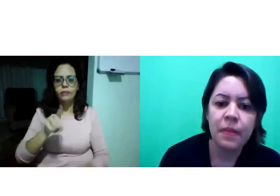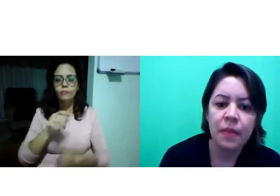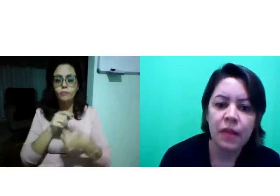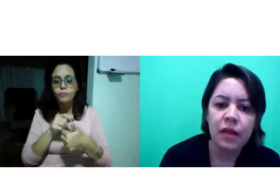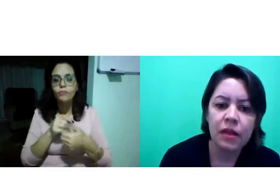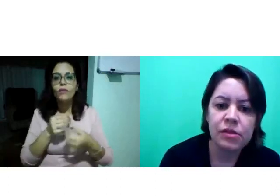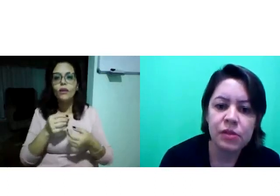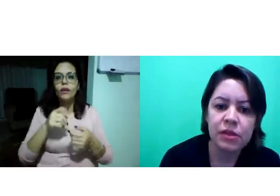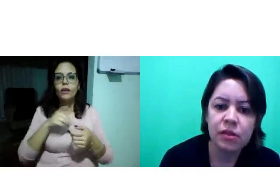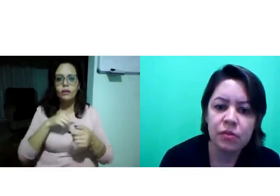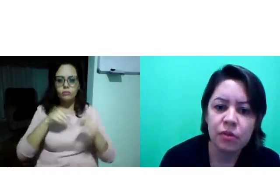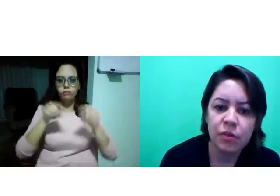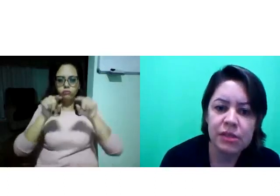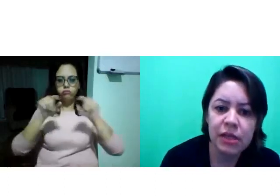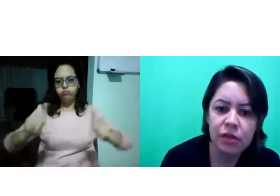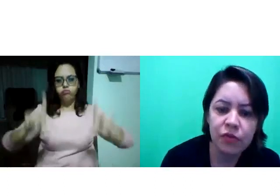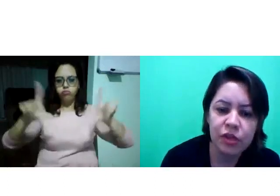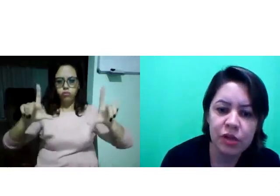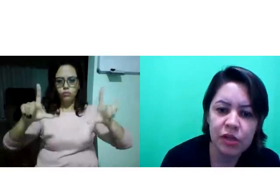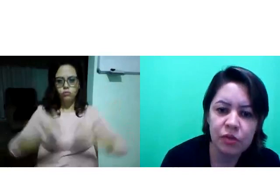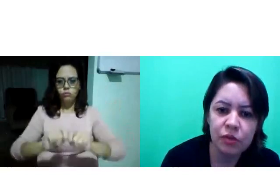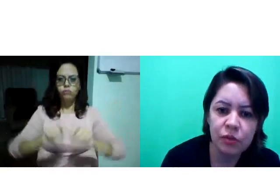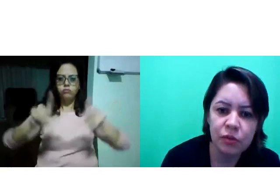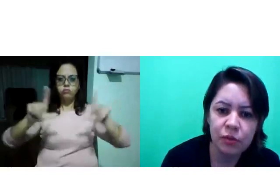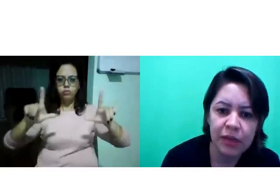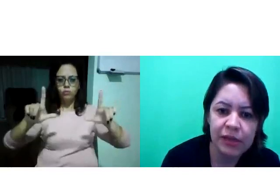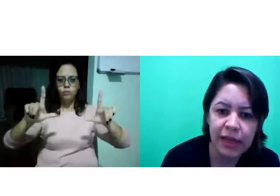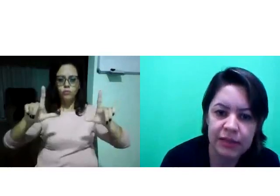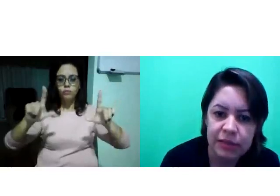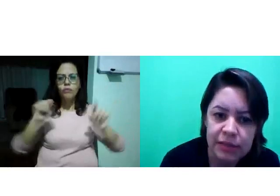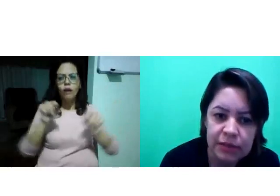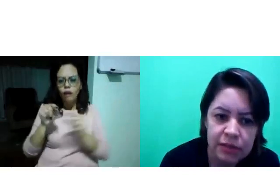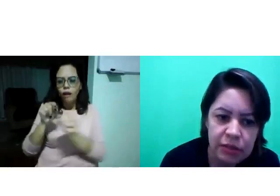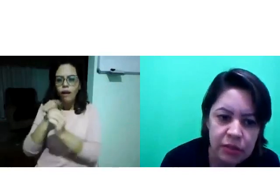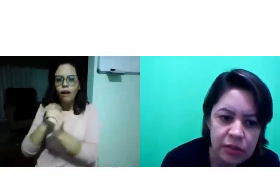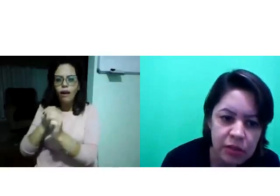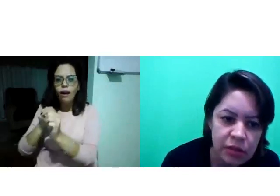Isso. Isso. Então, como inserir o vídeo ali no Padlet?